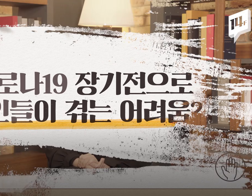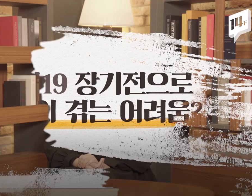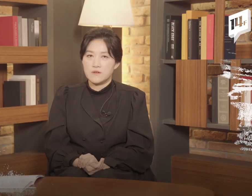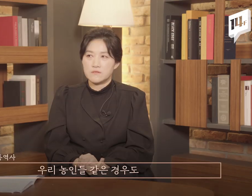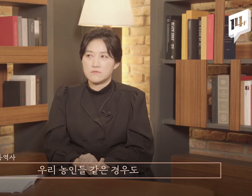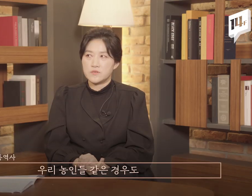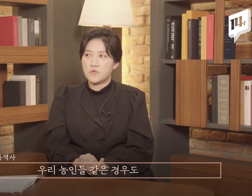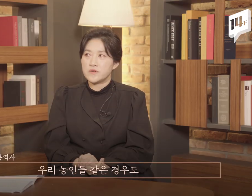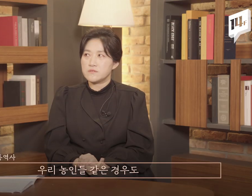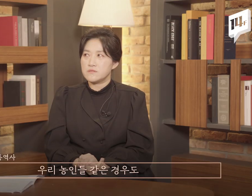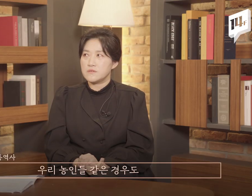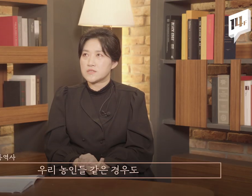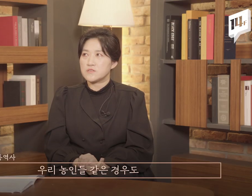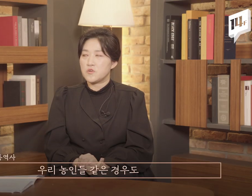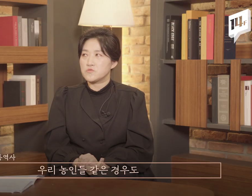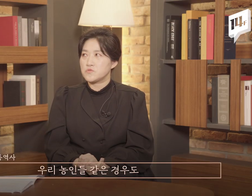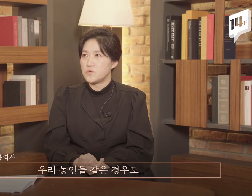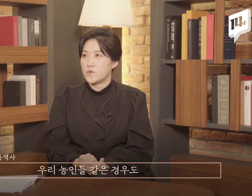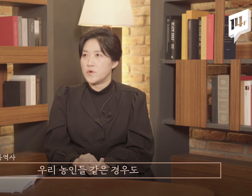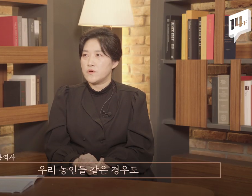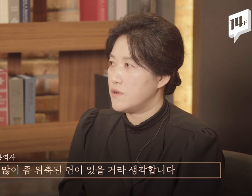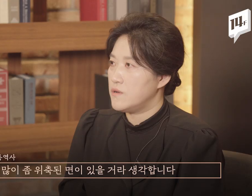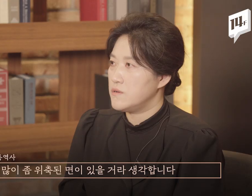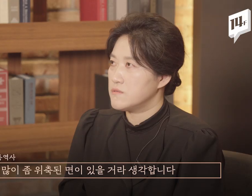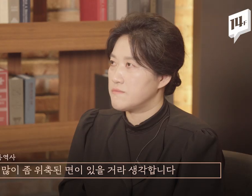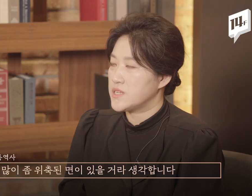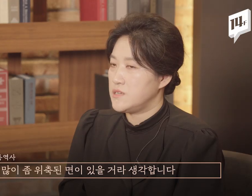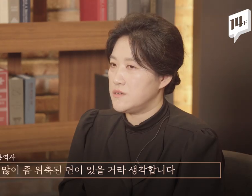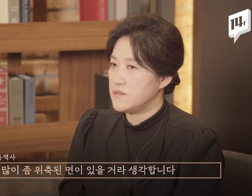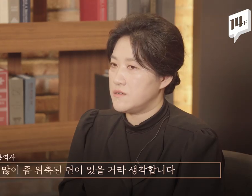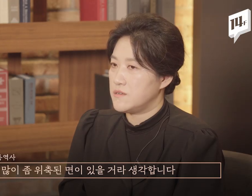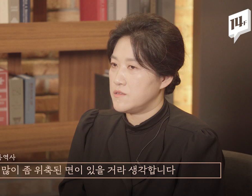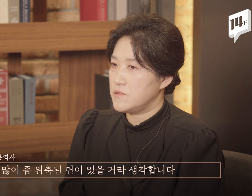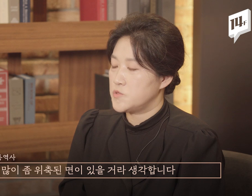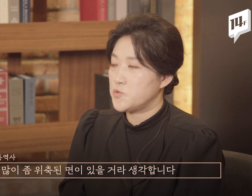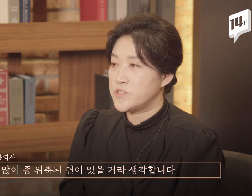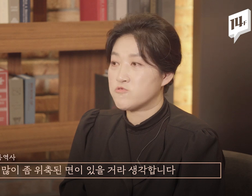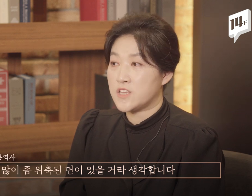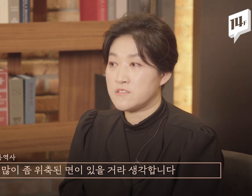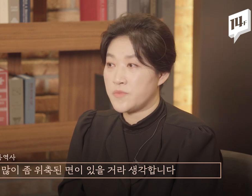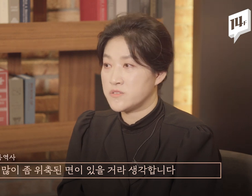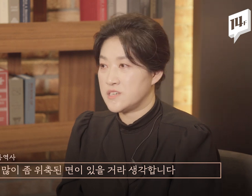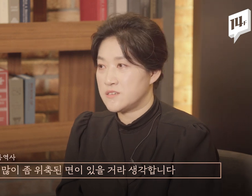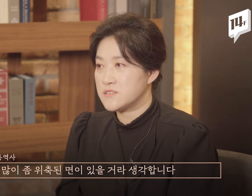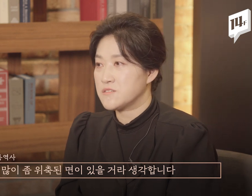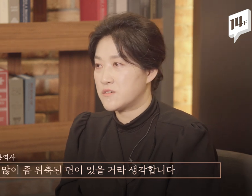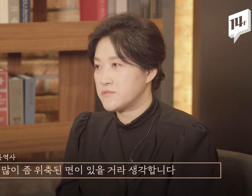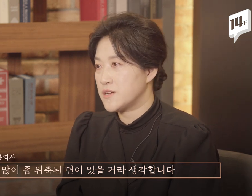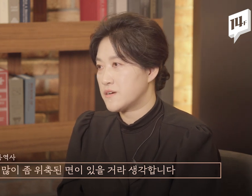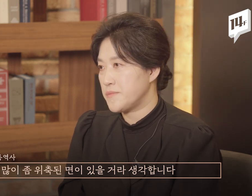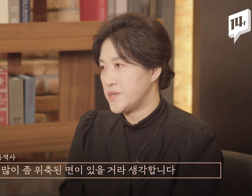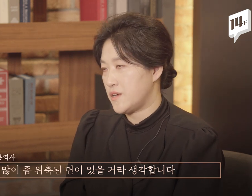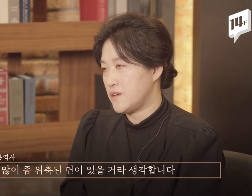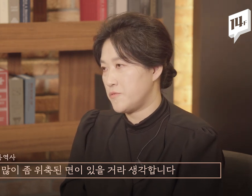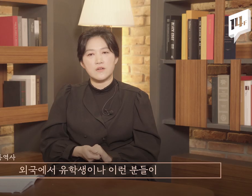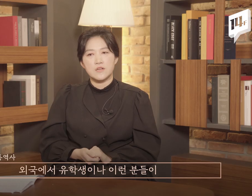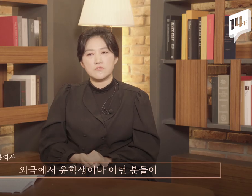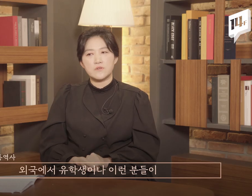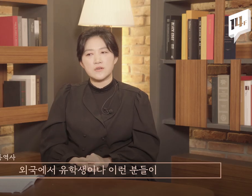우리 농인들 같은 경우도 많이 좀 위축되는 면이 있을 거라고 생각을 합니다. 우리가